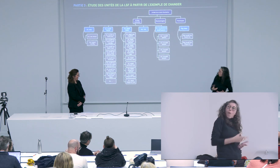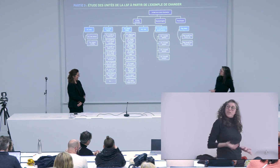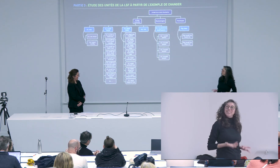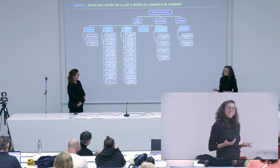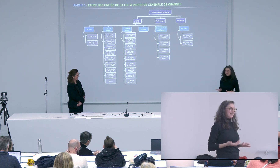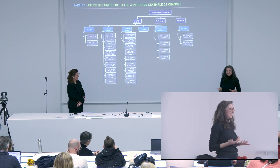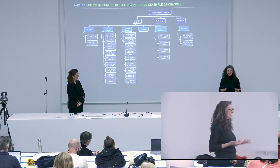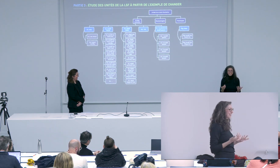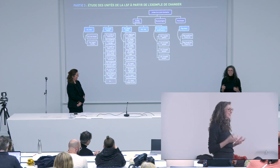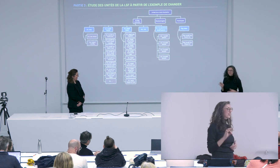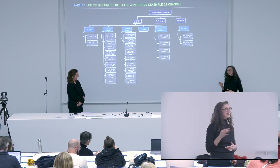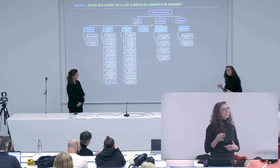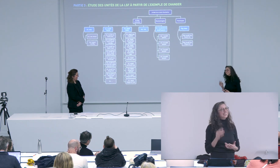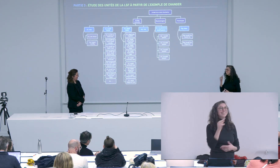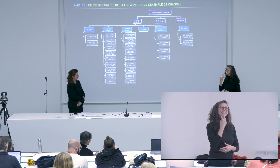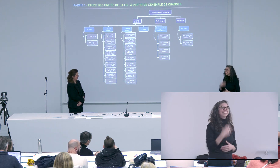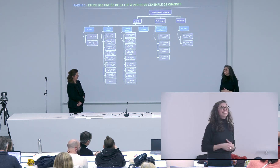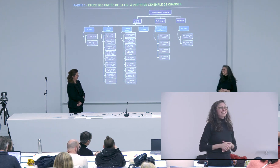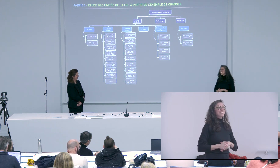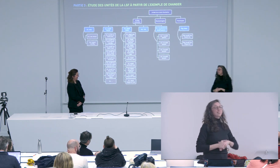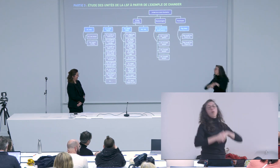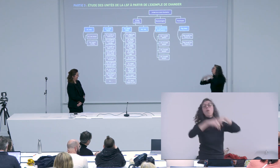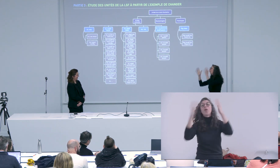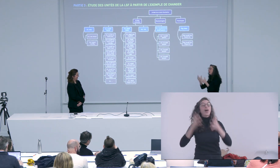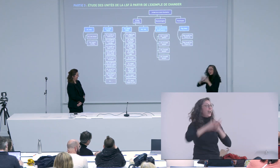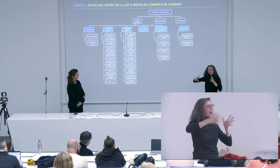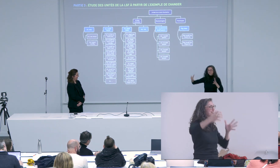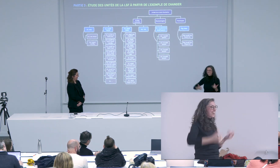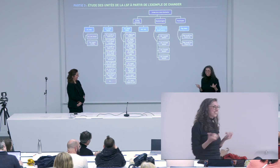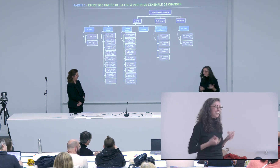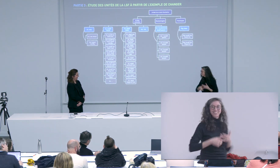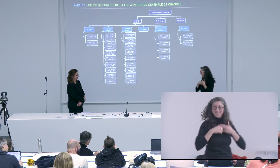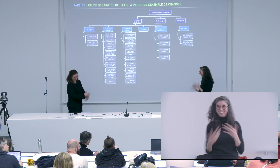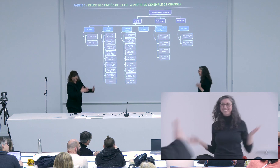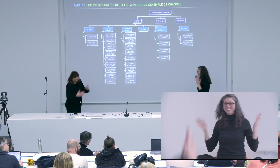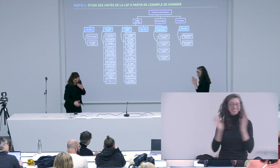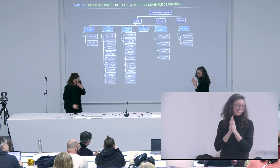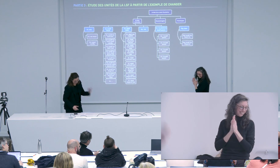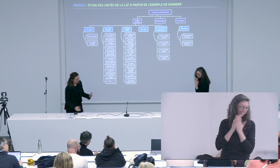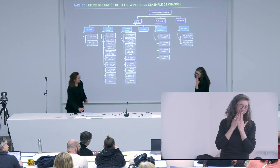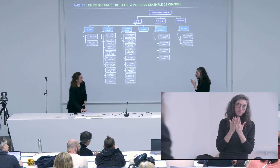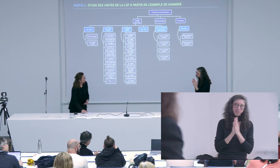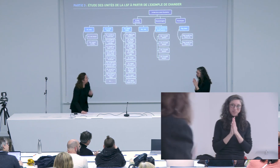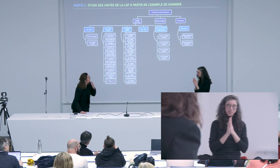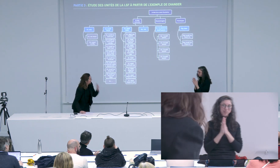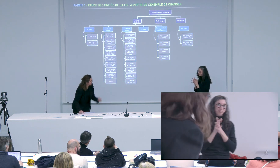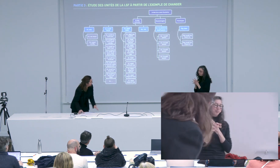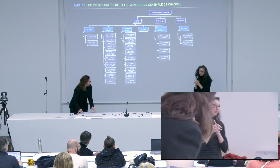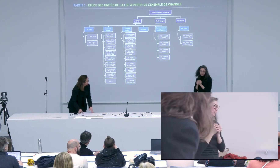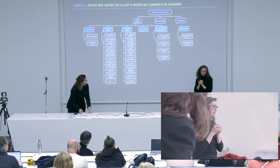il fallait quand même que je construise ma vie quelque chose mais bon bref c'est pas la peine d'en faire